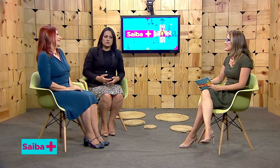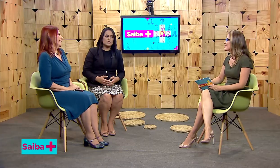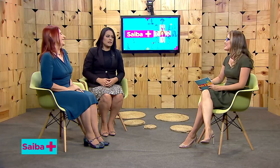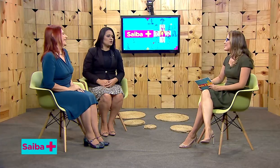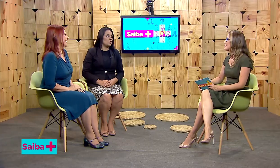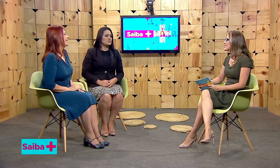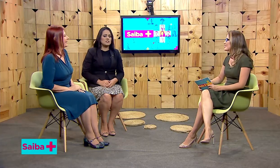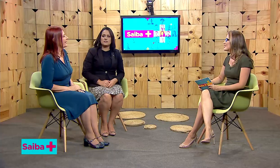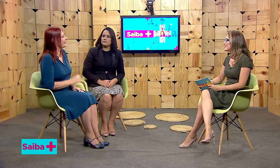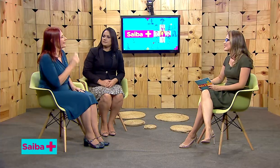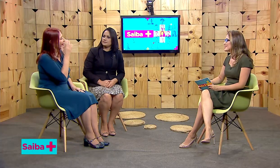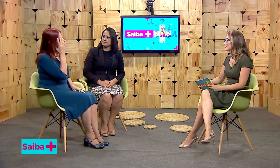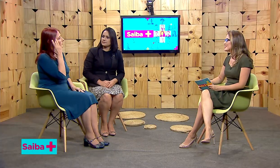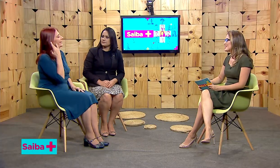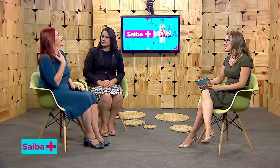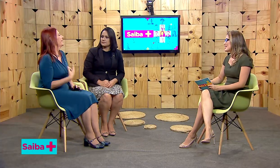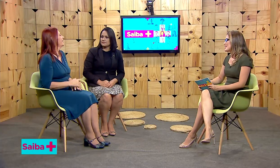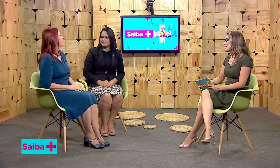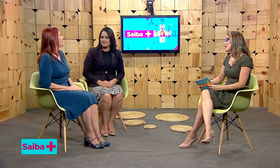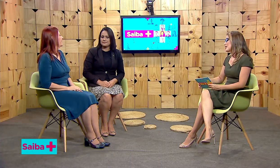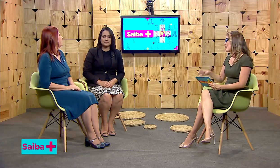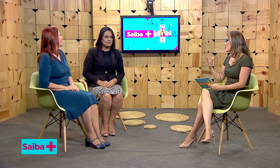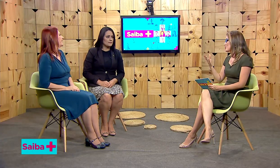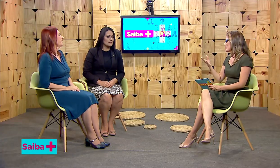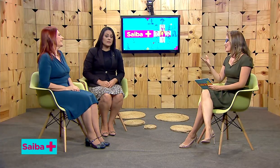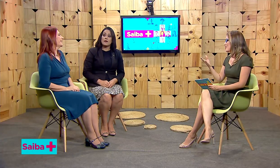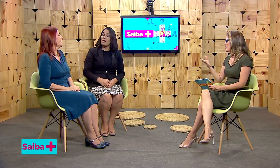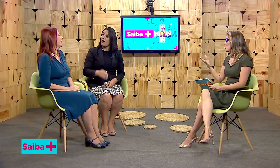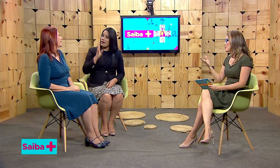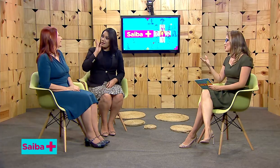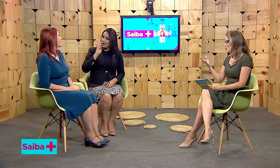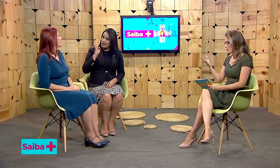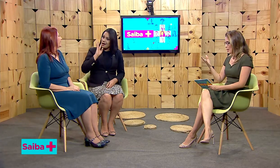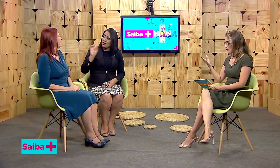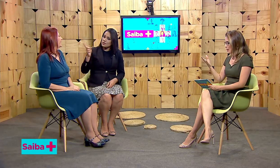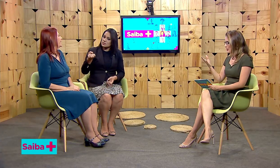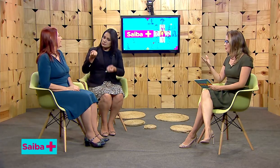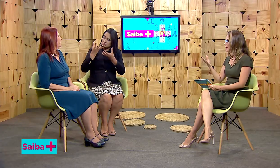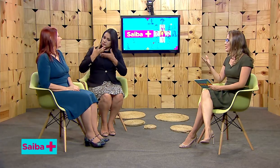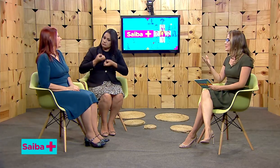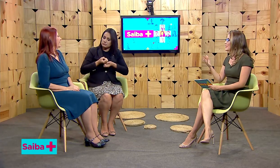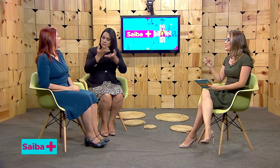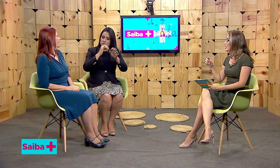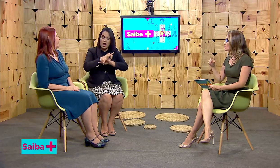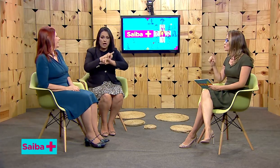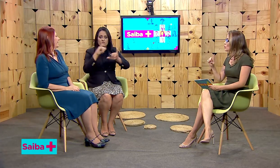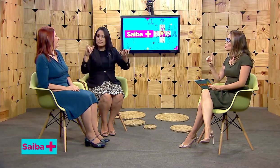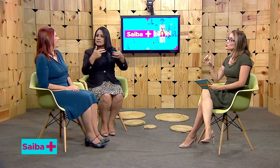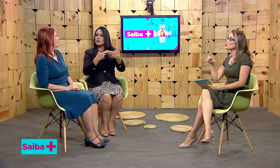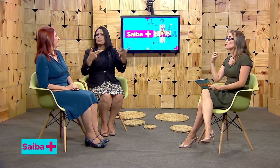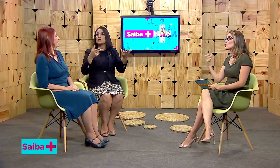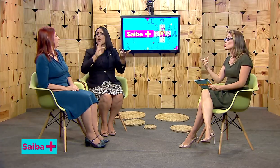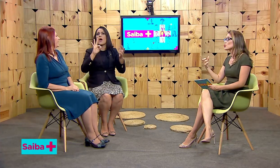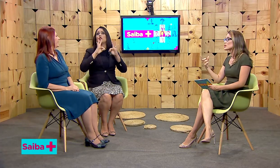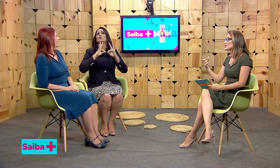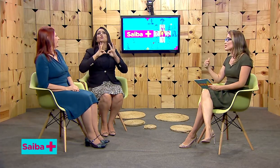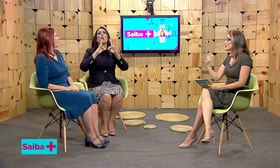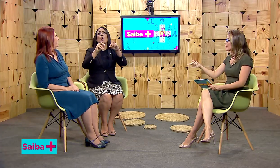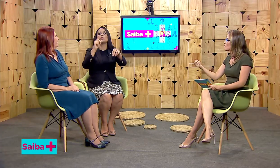usam as tecnologias. E é legal que você está falando isso, né? Porque também não são todos os surdos que entendem